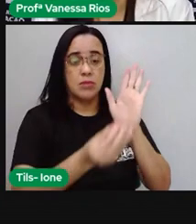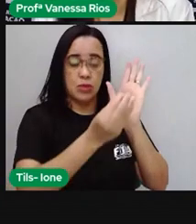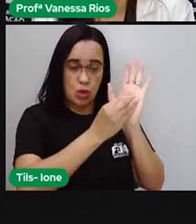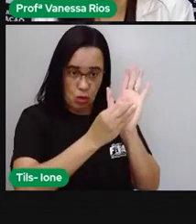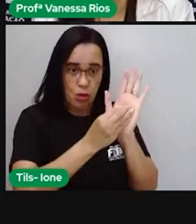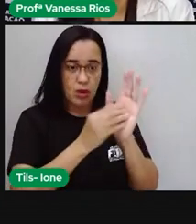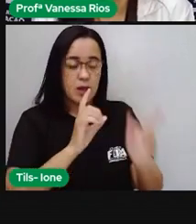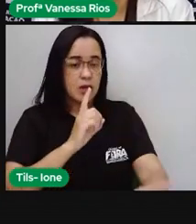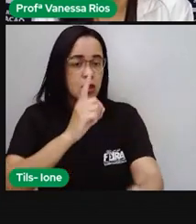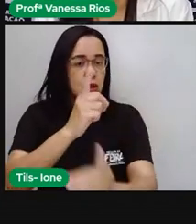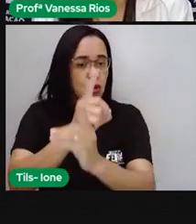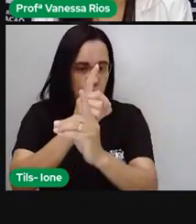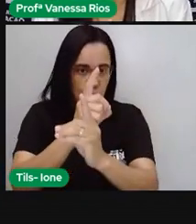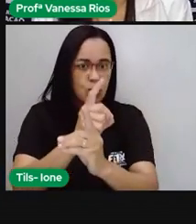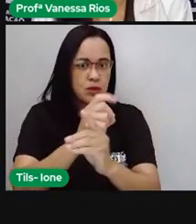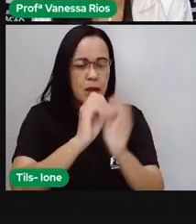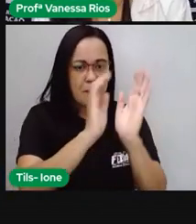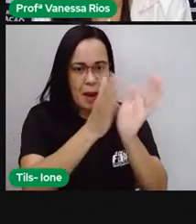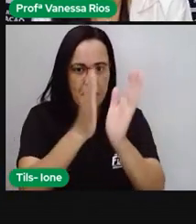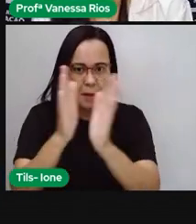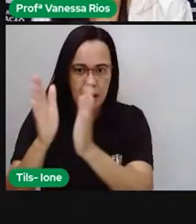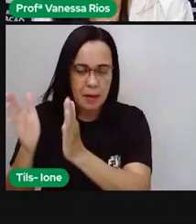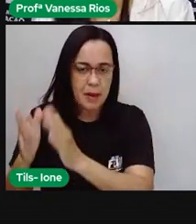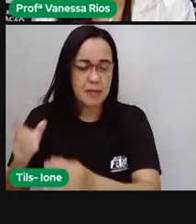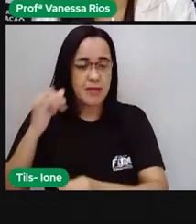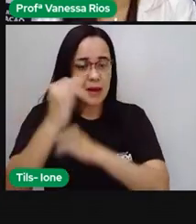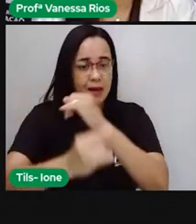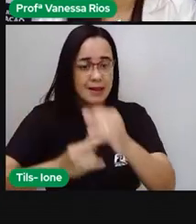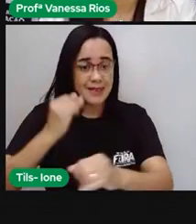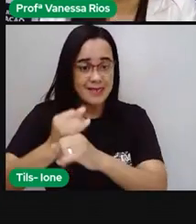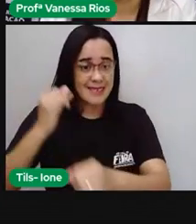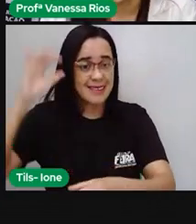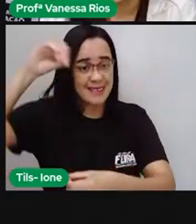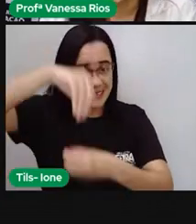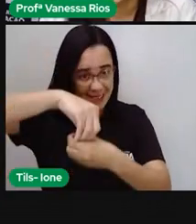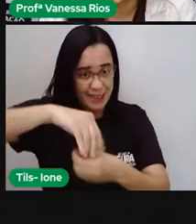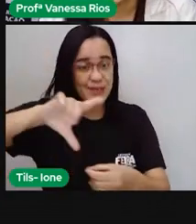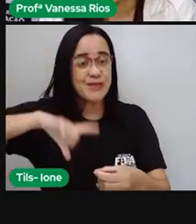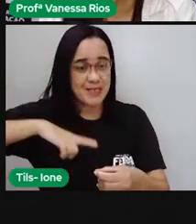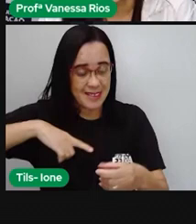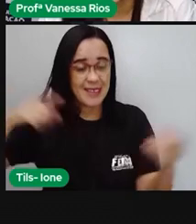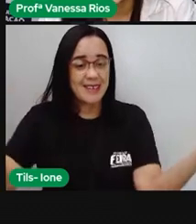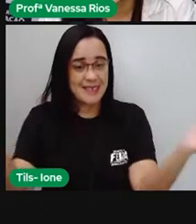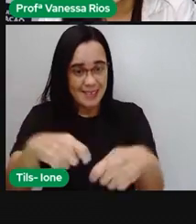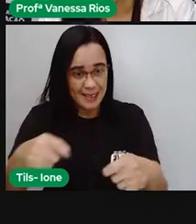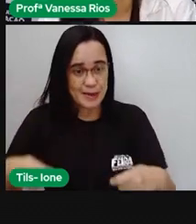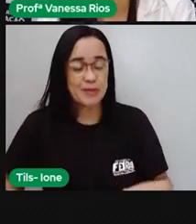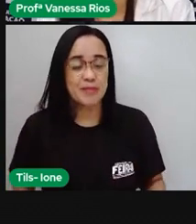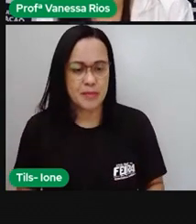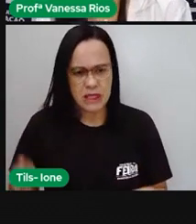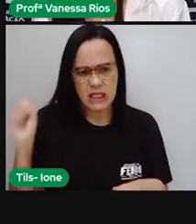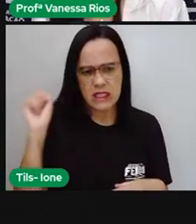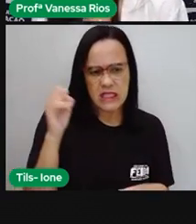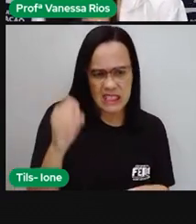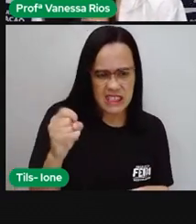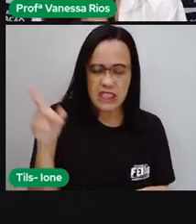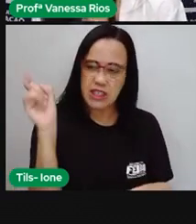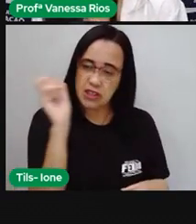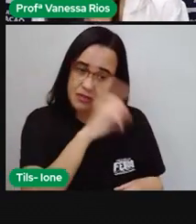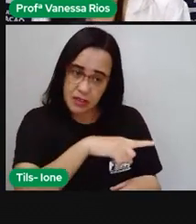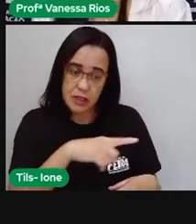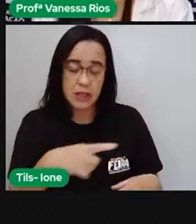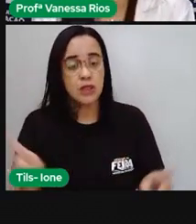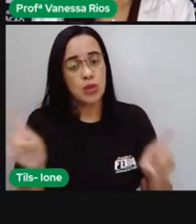encontrar aí bibliotecas virtuais. Então, se de repente o acesso aos livros está difícil, né? As bibliotecas estão